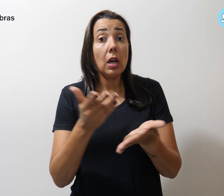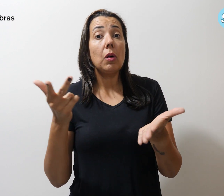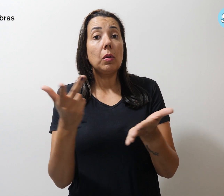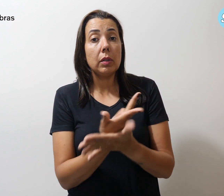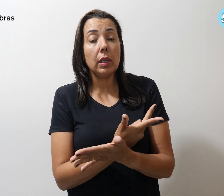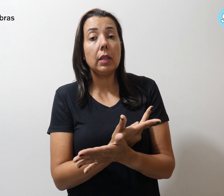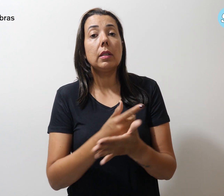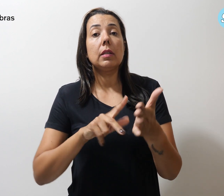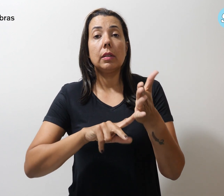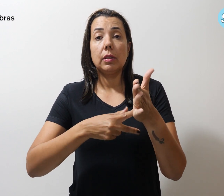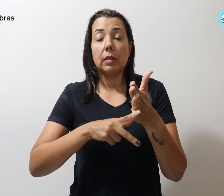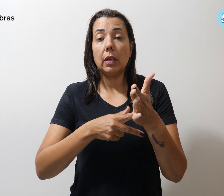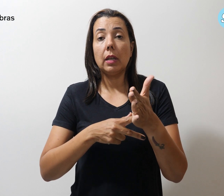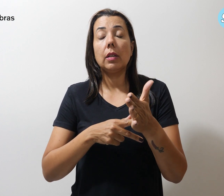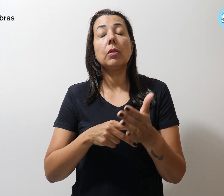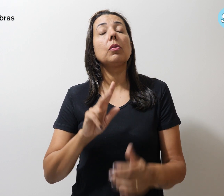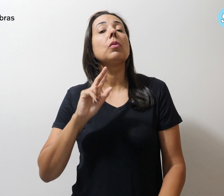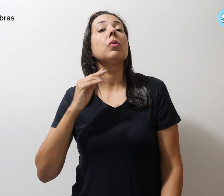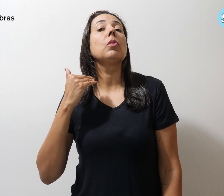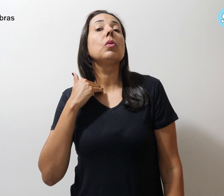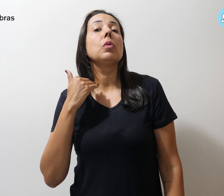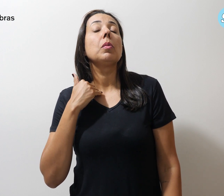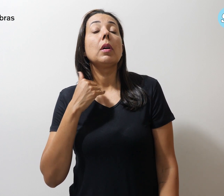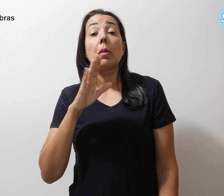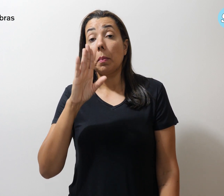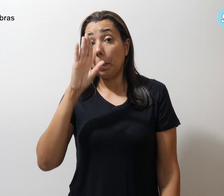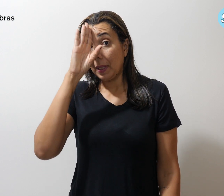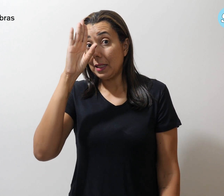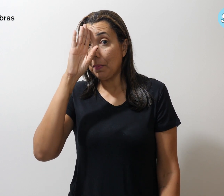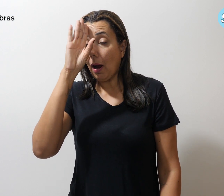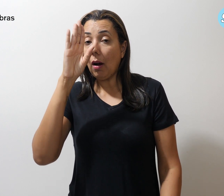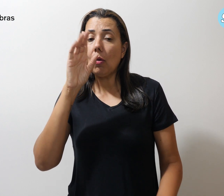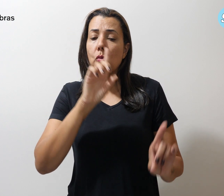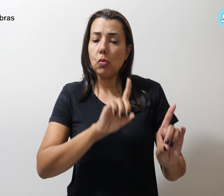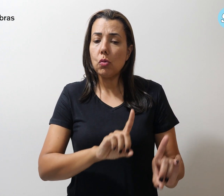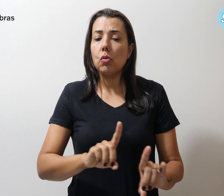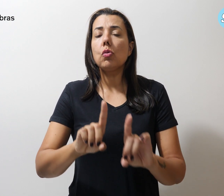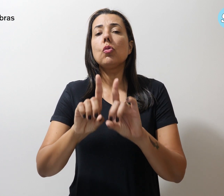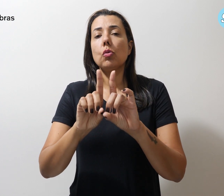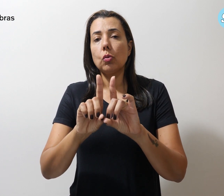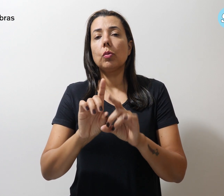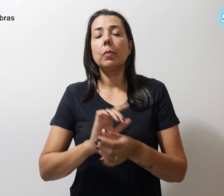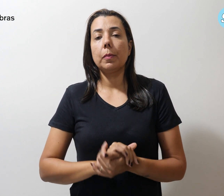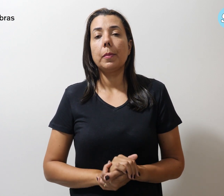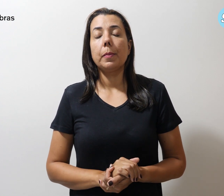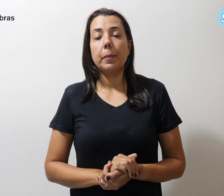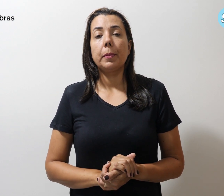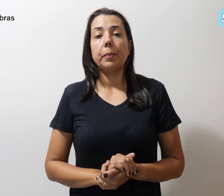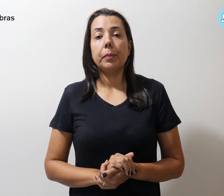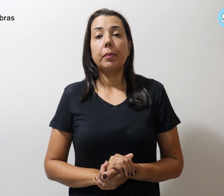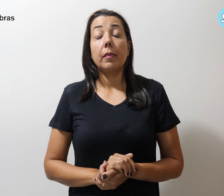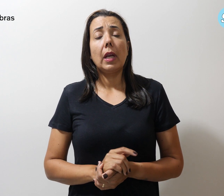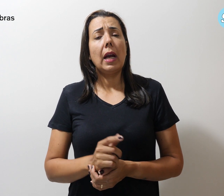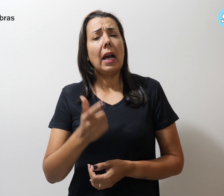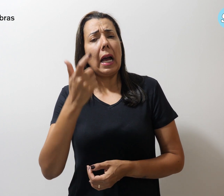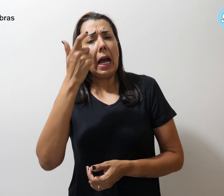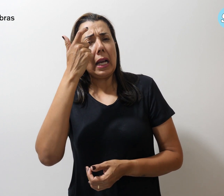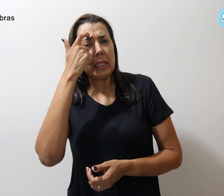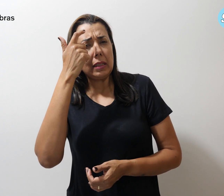o Sindicato dos Bancários, pioneiro na parceria com a Centicoupe. A ideia do Simpro é também